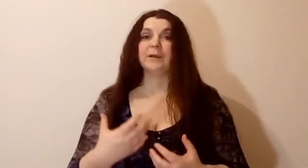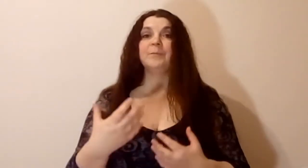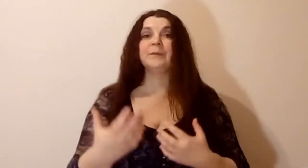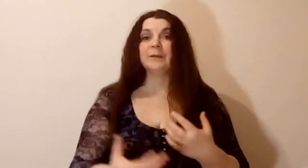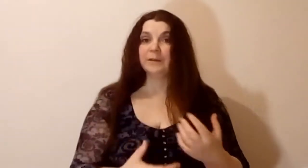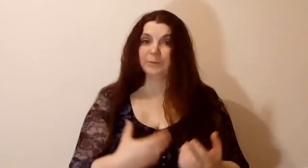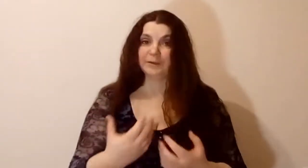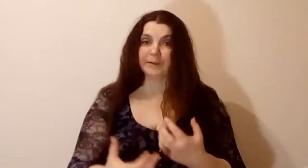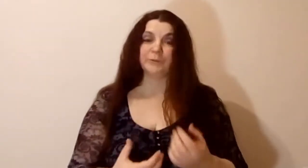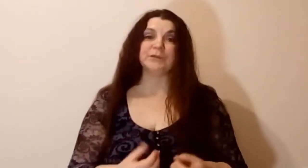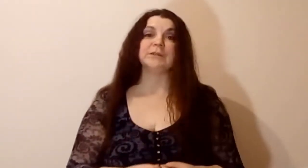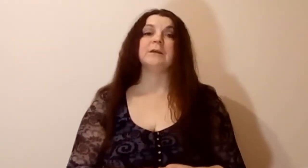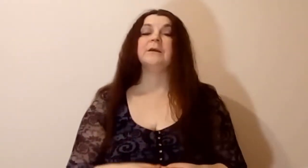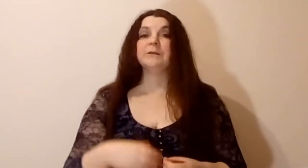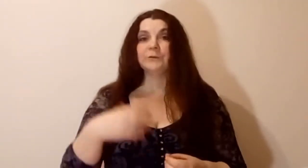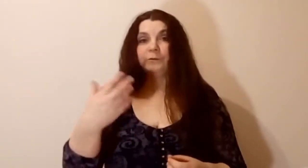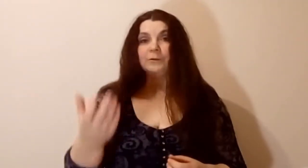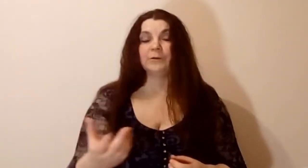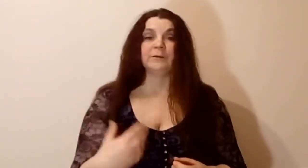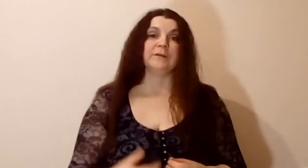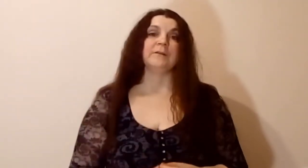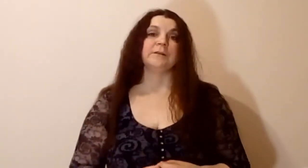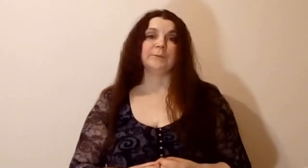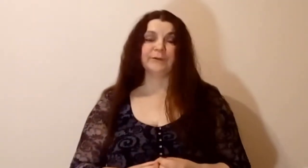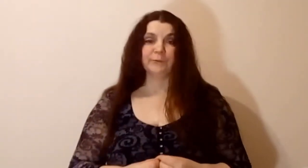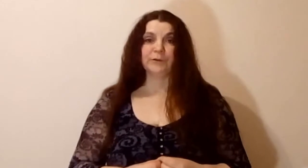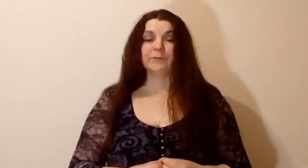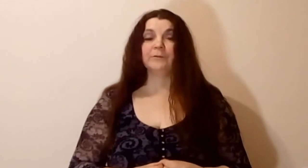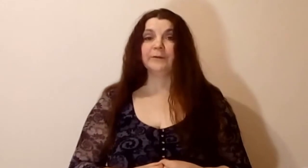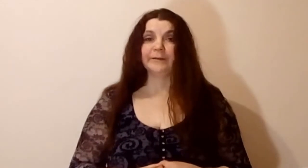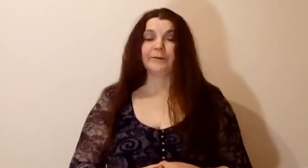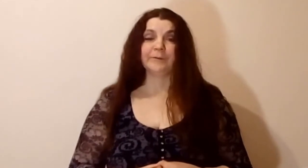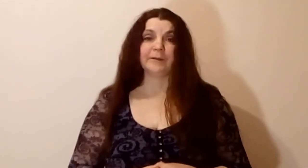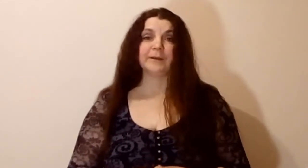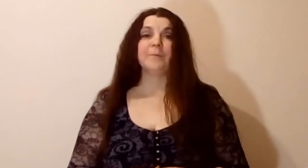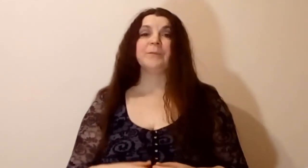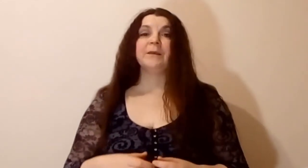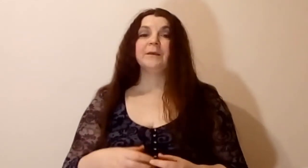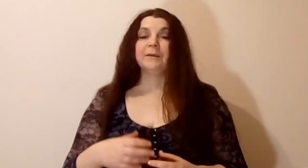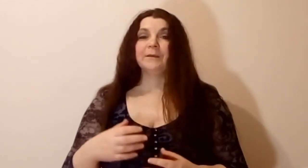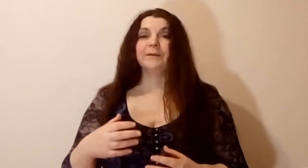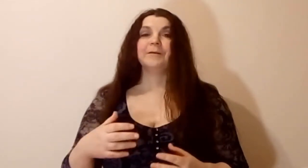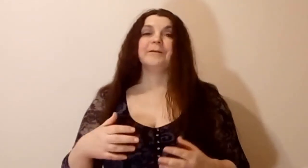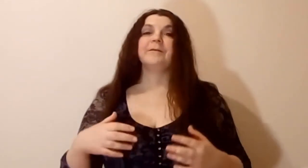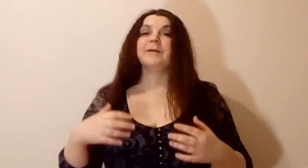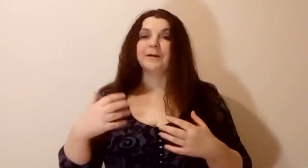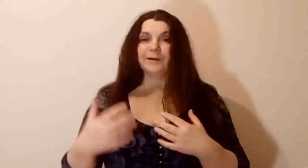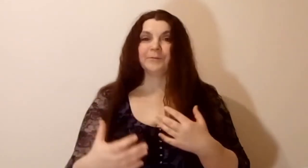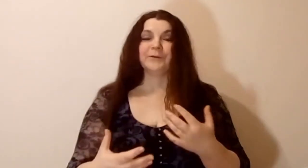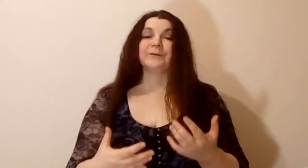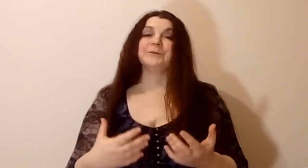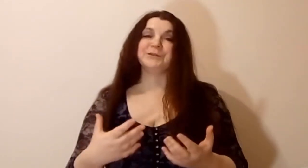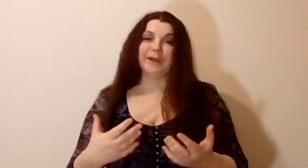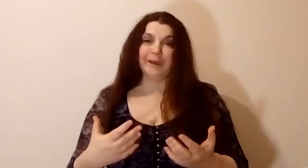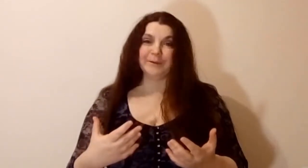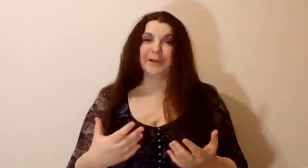именно рабочие, то, естественно, мы смотрим глаза в глаза, и я как бы случайно,